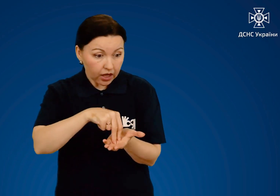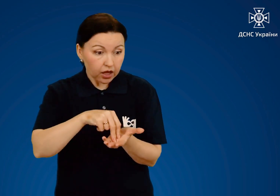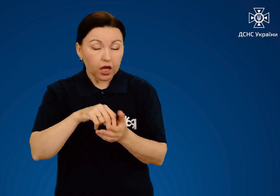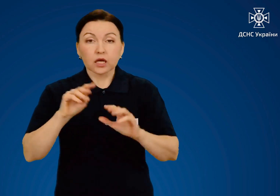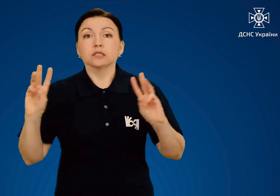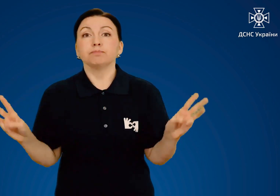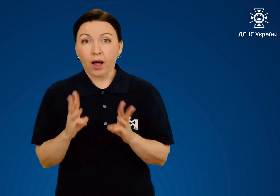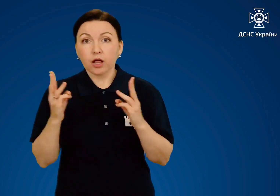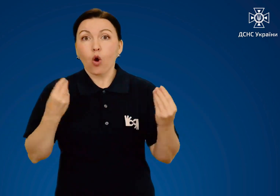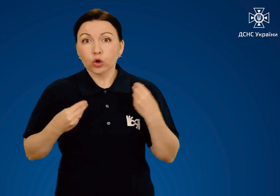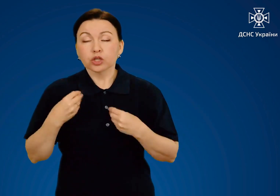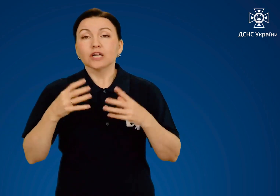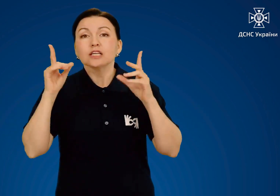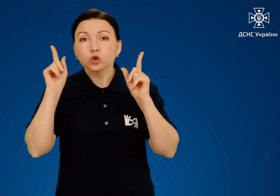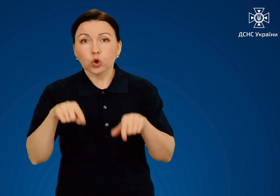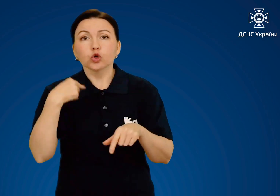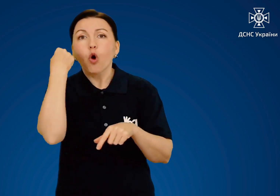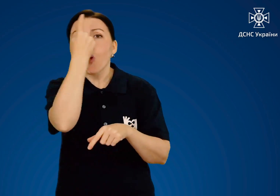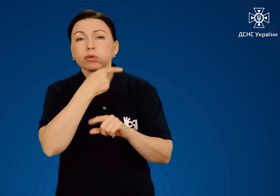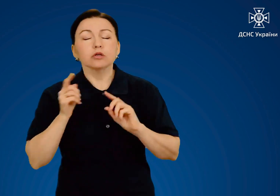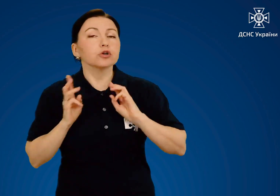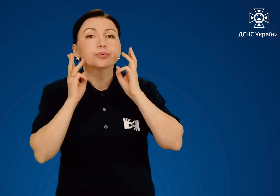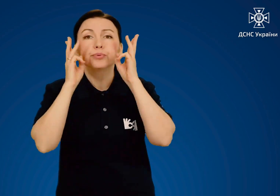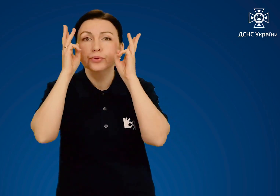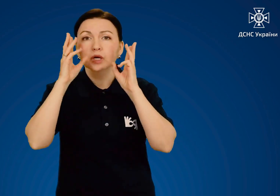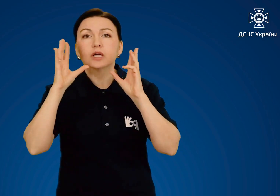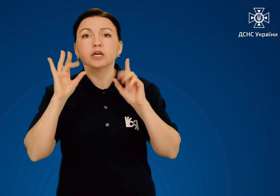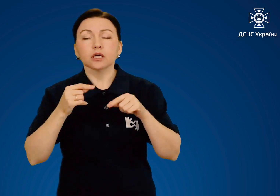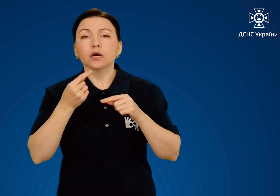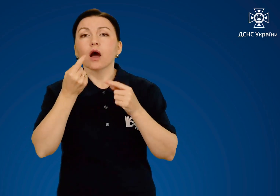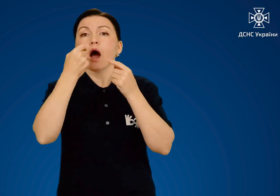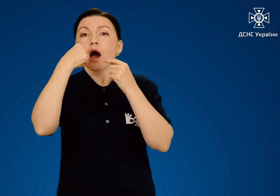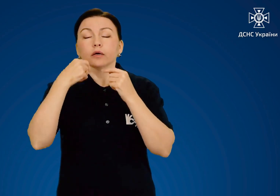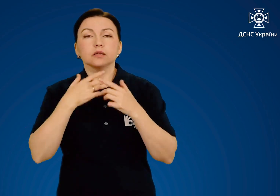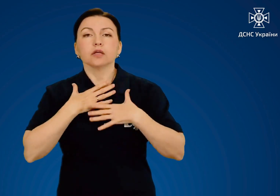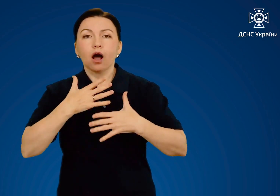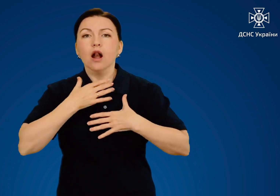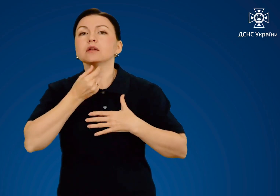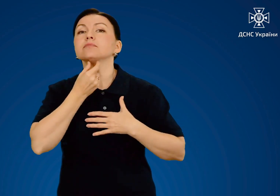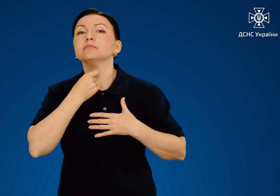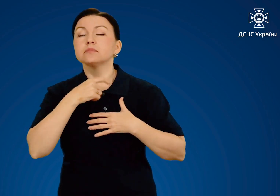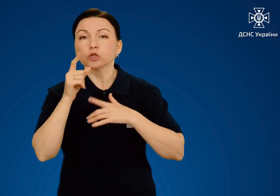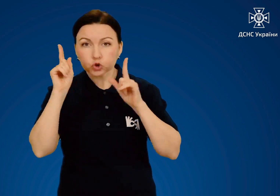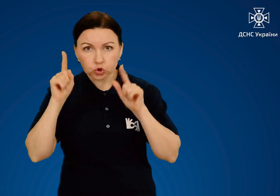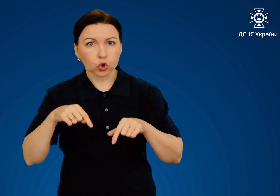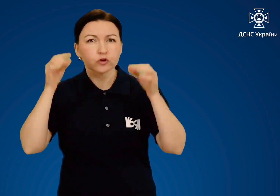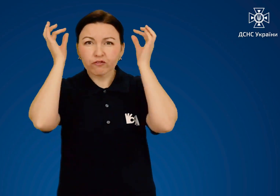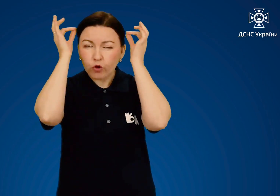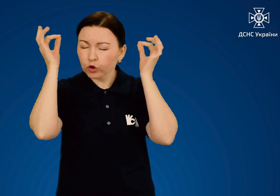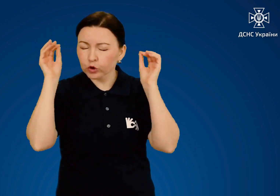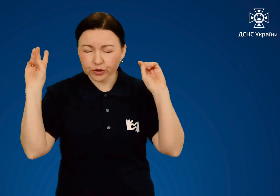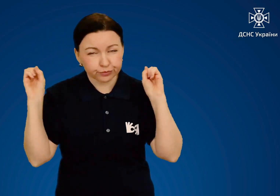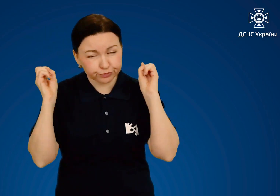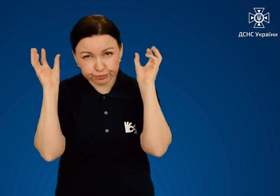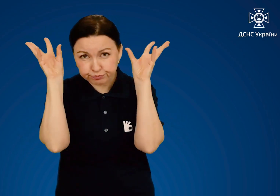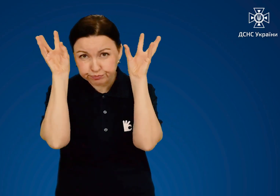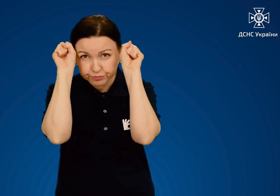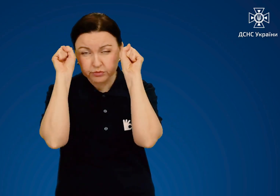не тільки спалить одяг, але й обпалить обличчя та верхні дихальні шляхи, а також волосся.